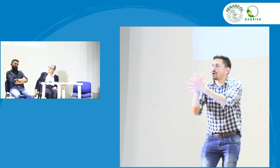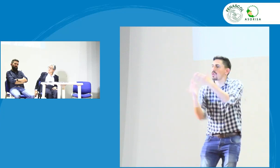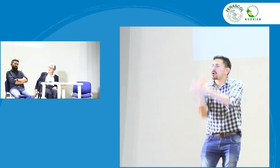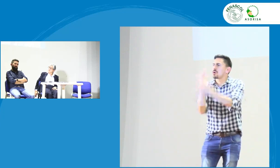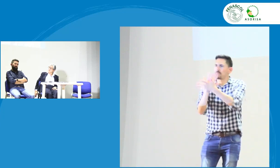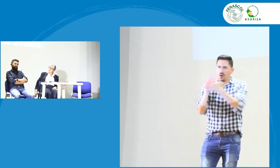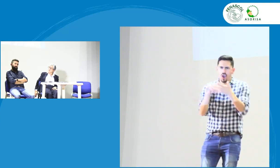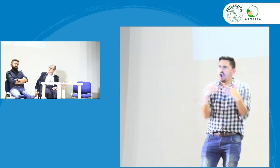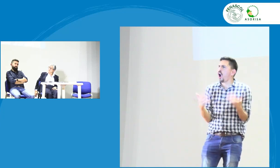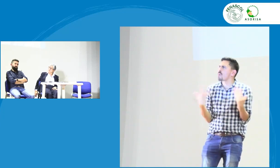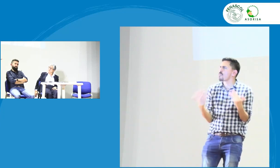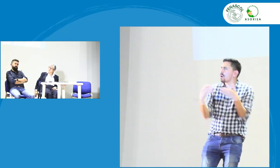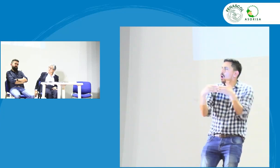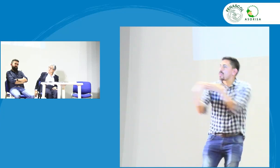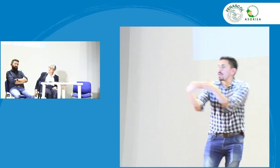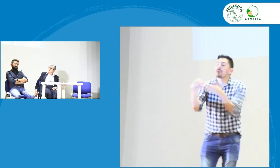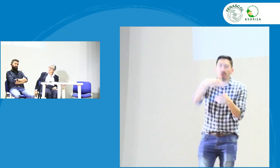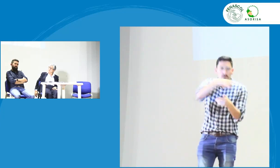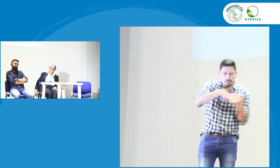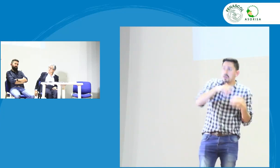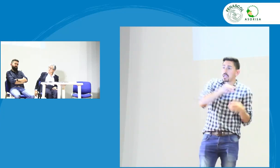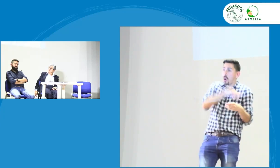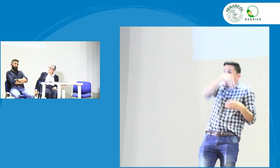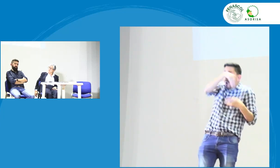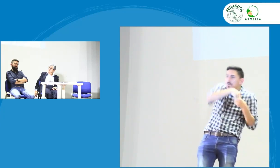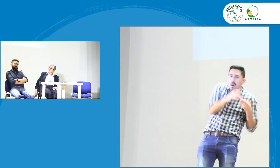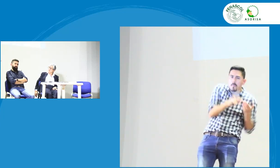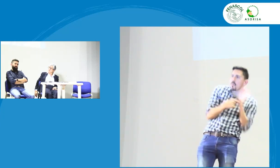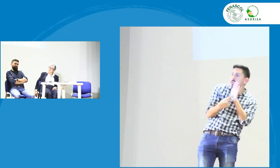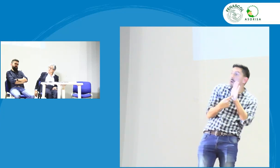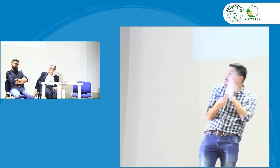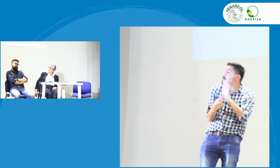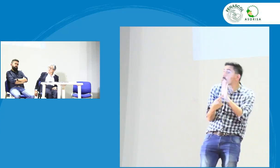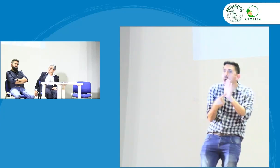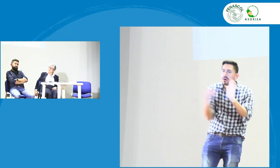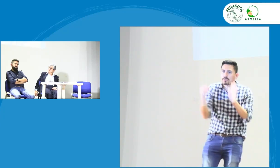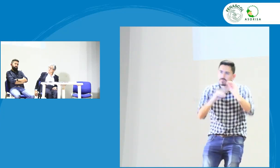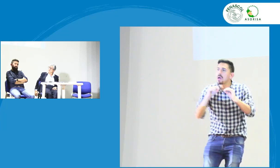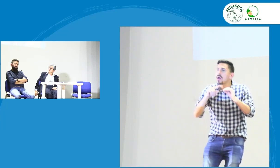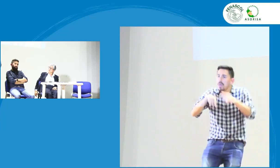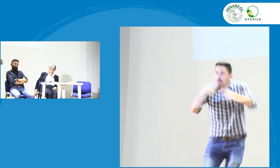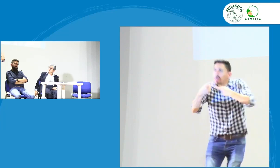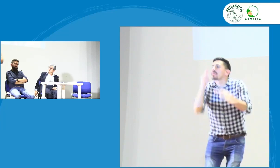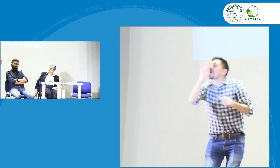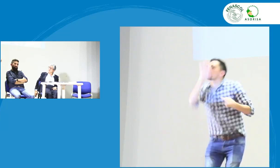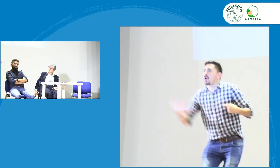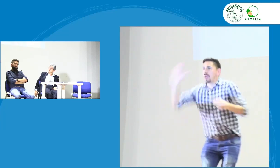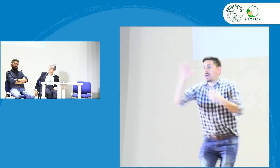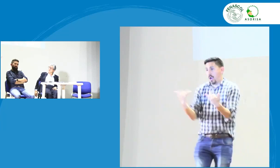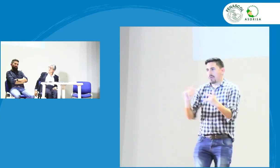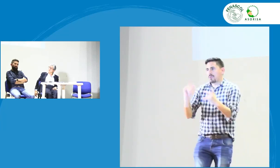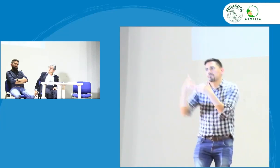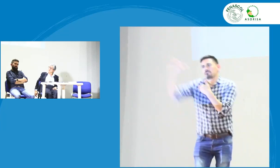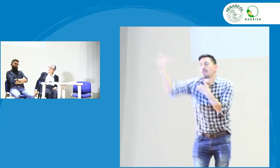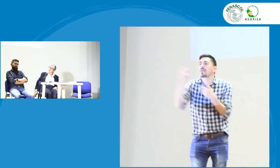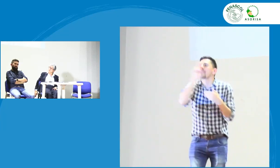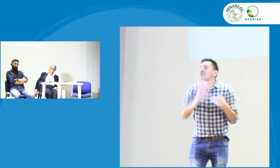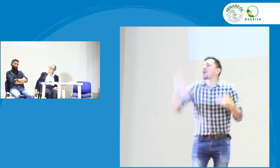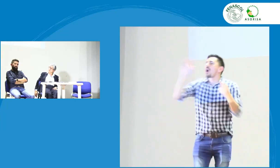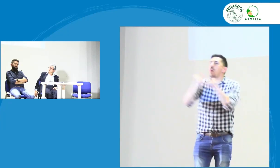que acerca de los neologismos como este procedimiento para que nos muestre cómo hacer neologismos y